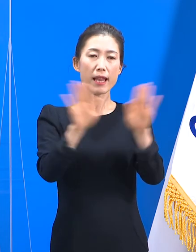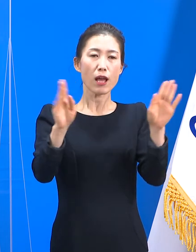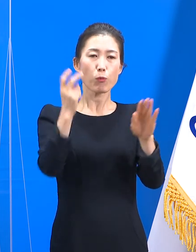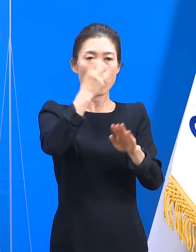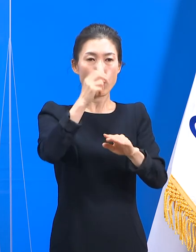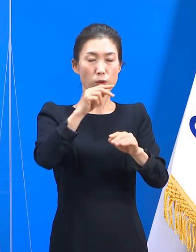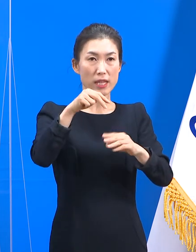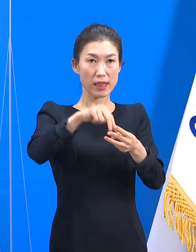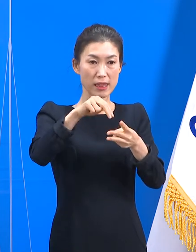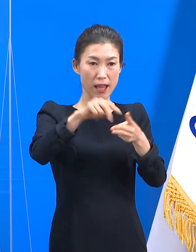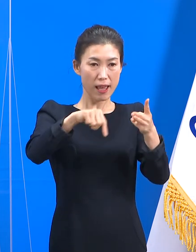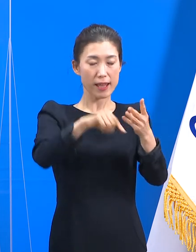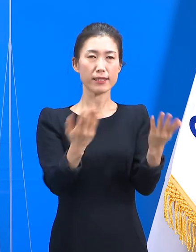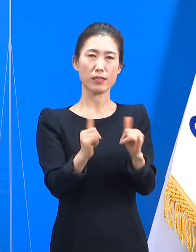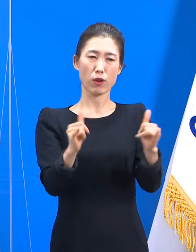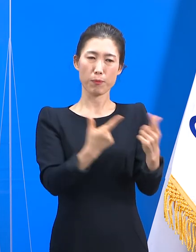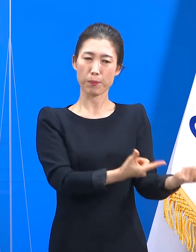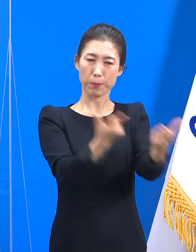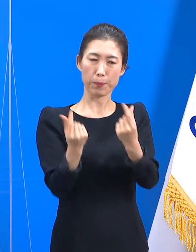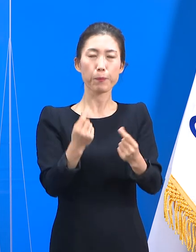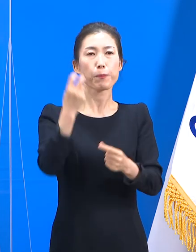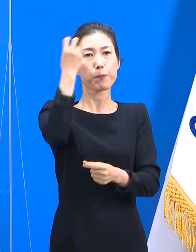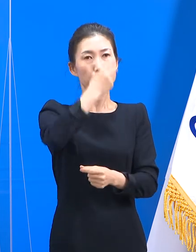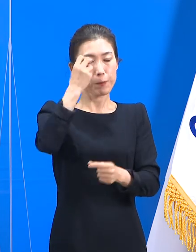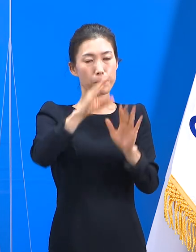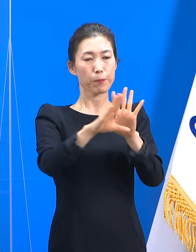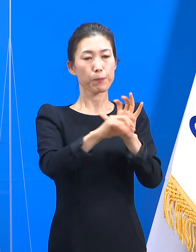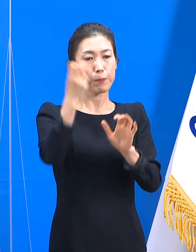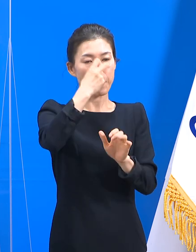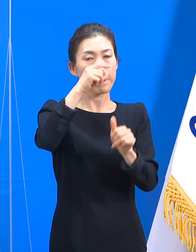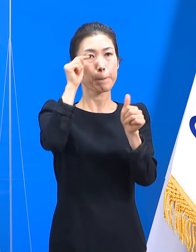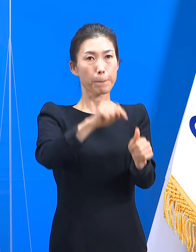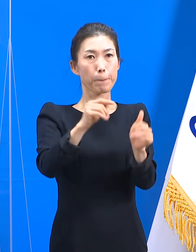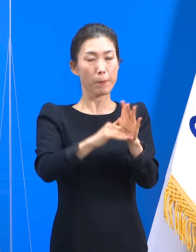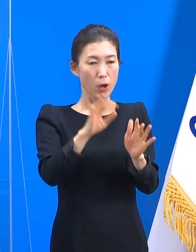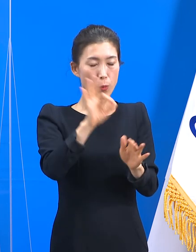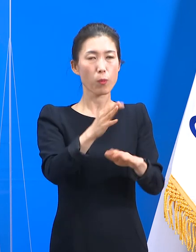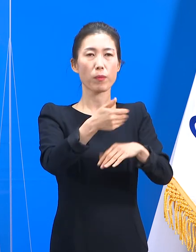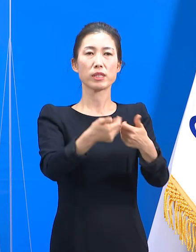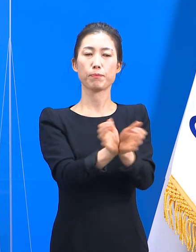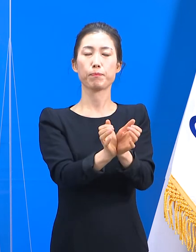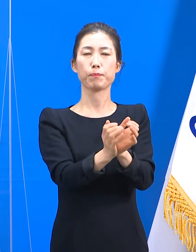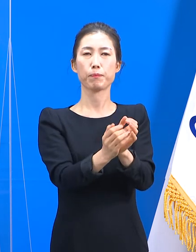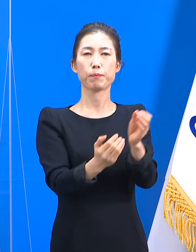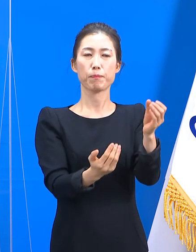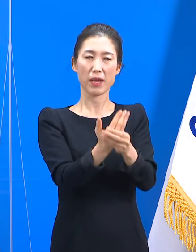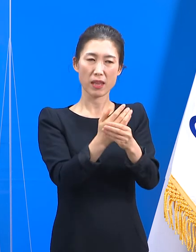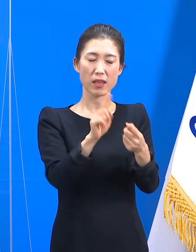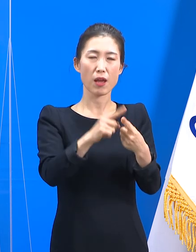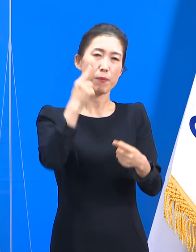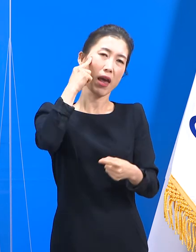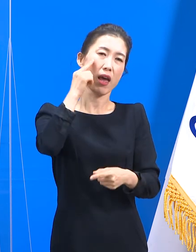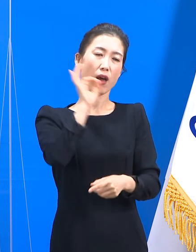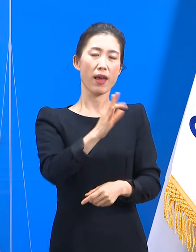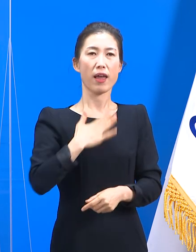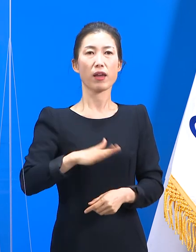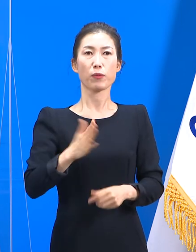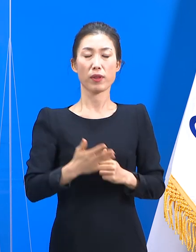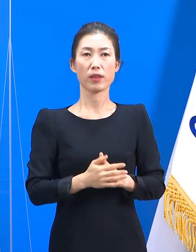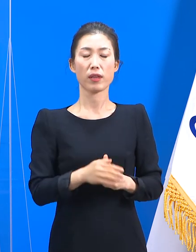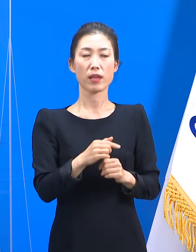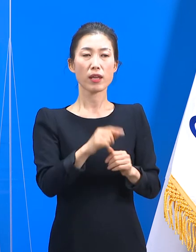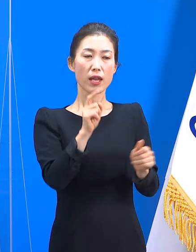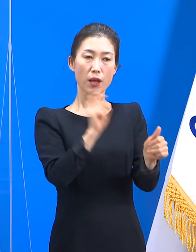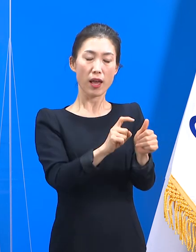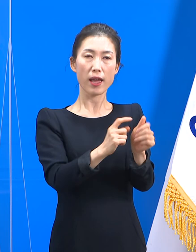관련자들을 대상으로 일제의 검사를 실시했고 집단 감염 발생을 인지하게 되었습니다. 접촉자